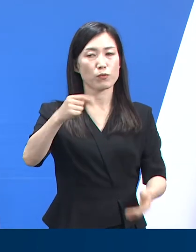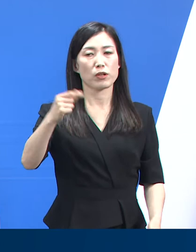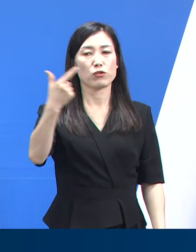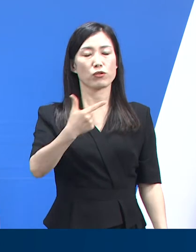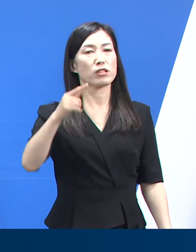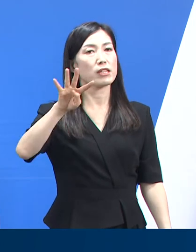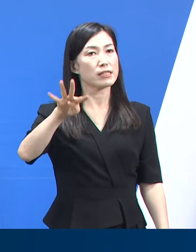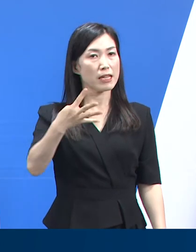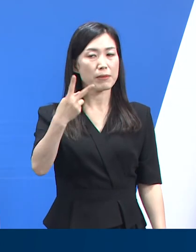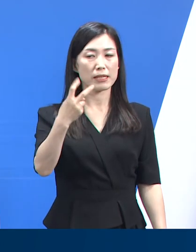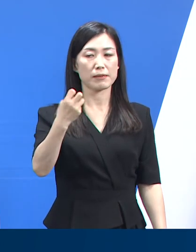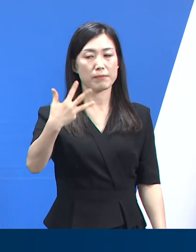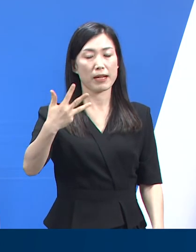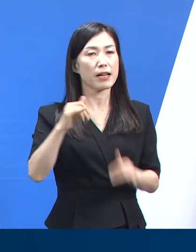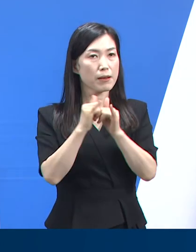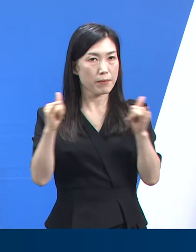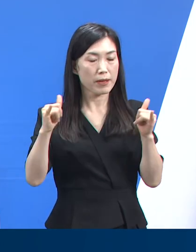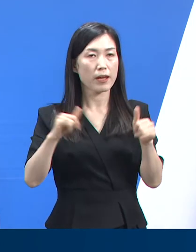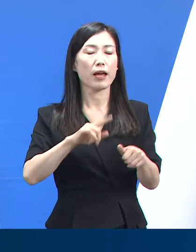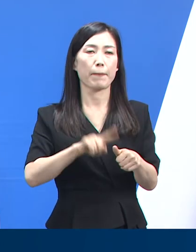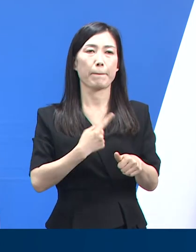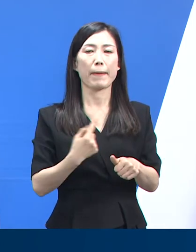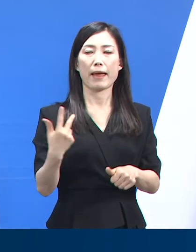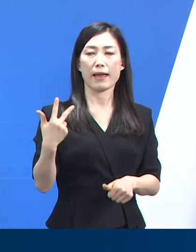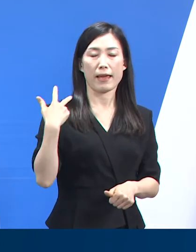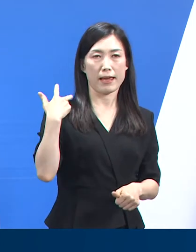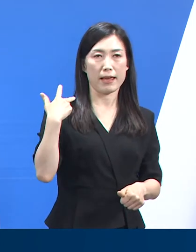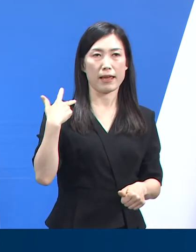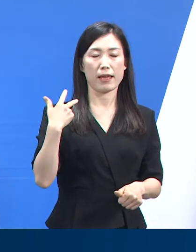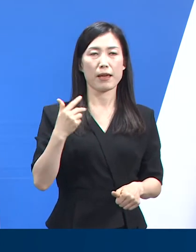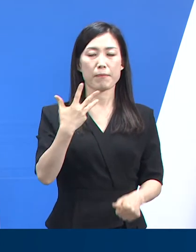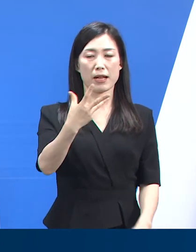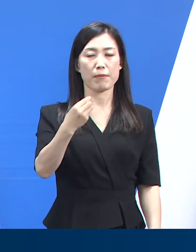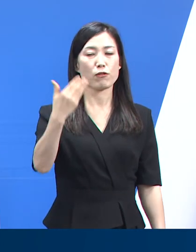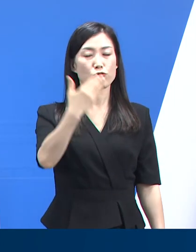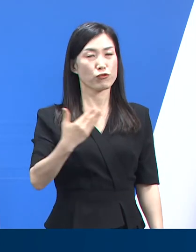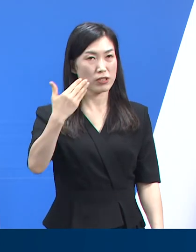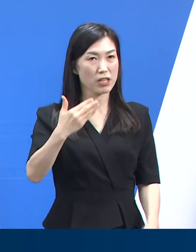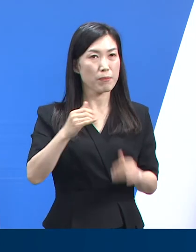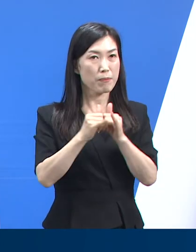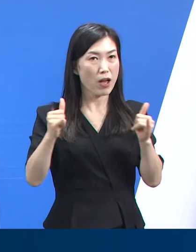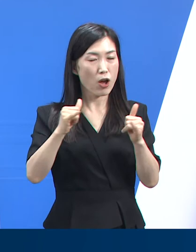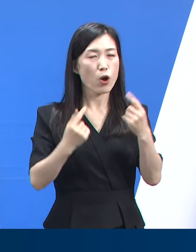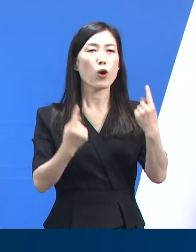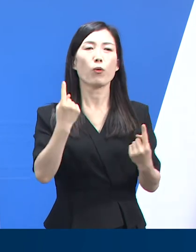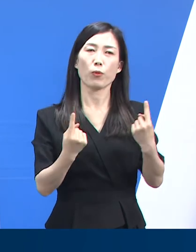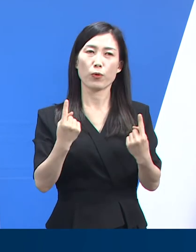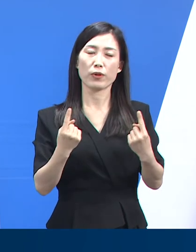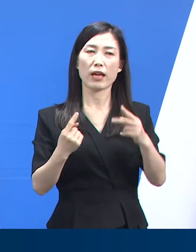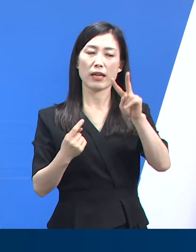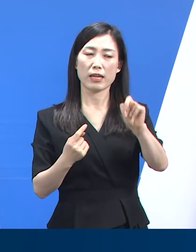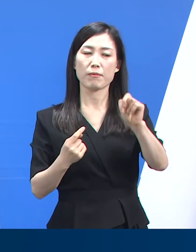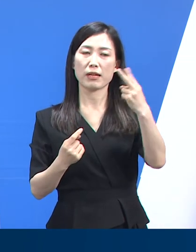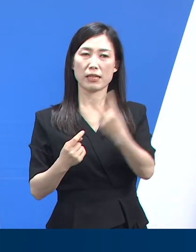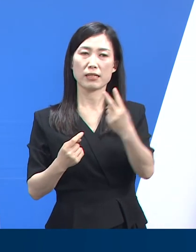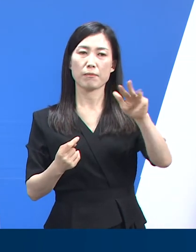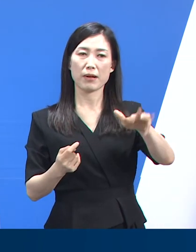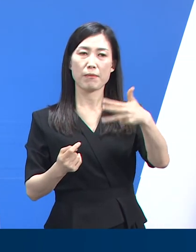6428명을 기록하여 전주에 8만 9273명 대비 2만